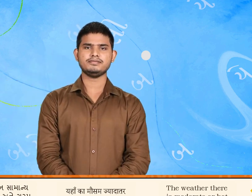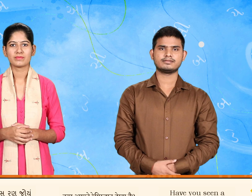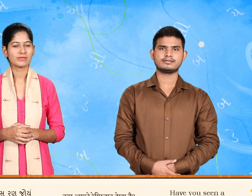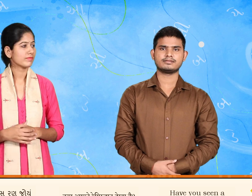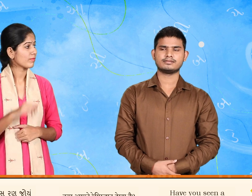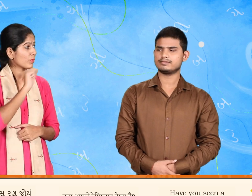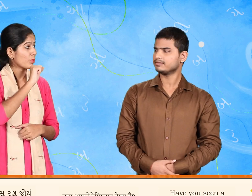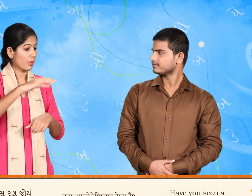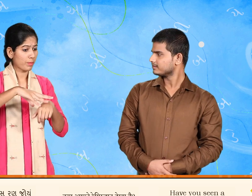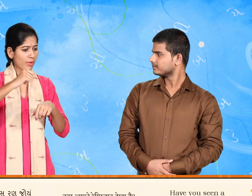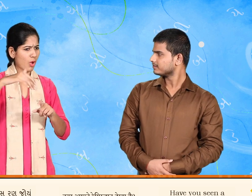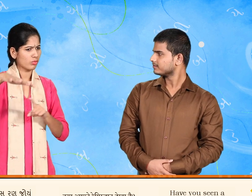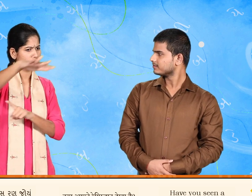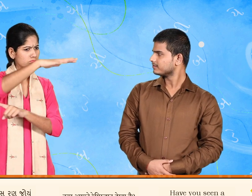તમે કોઈ દિવસ રણ જોયું છે